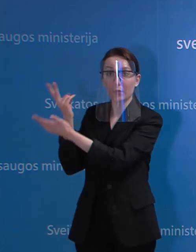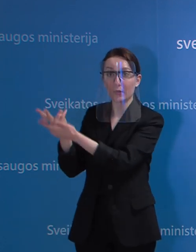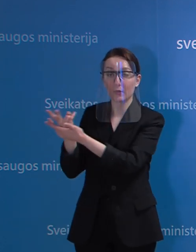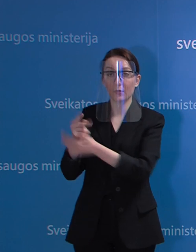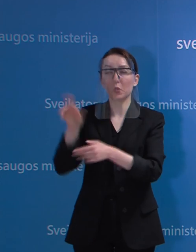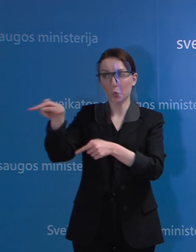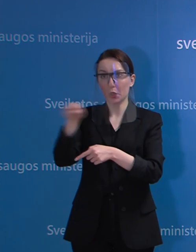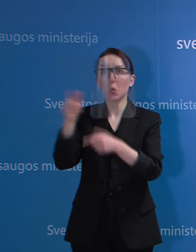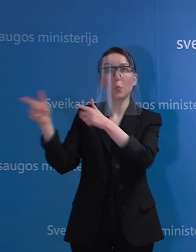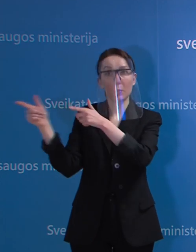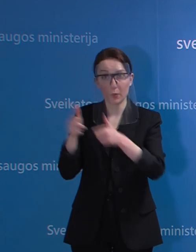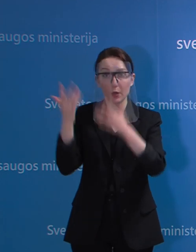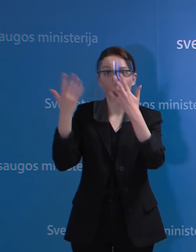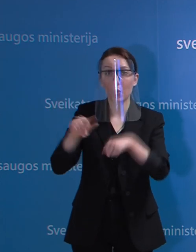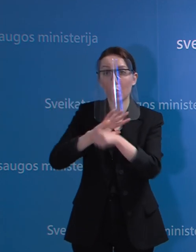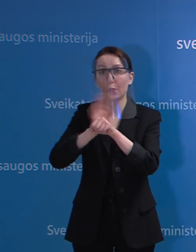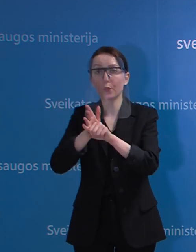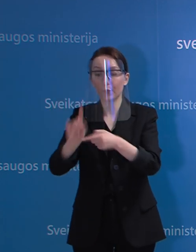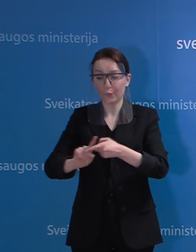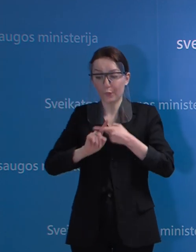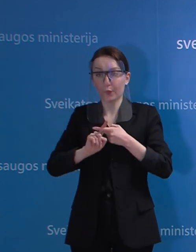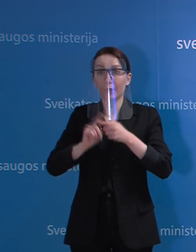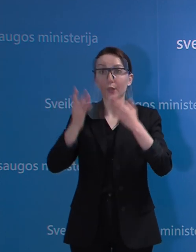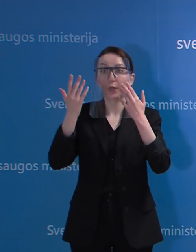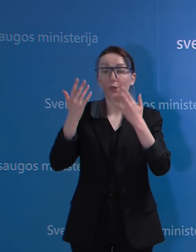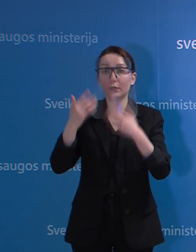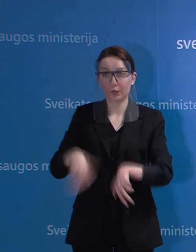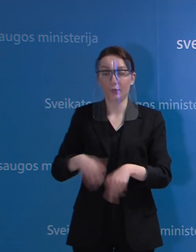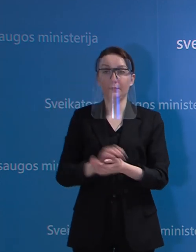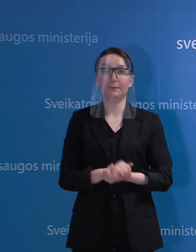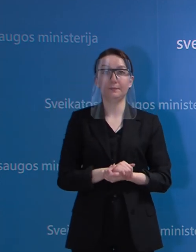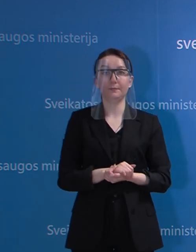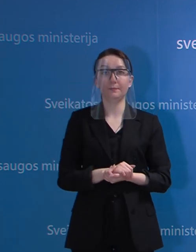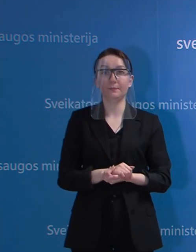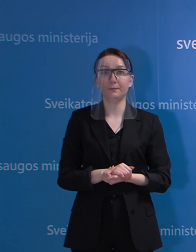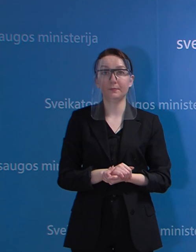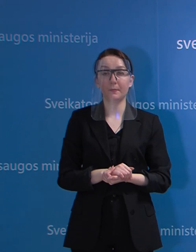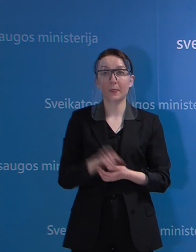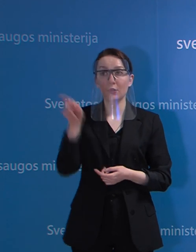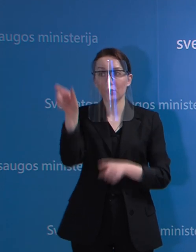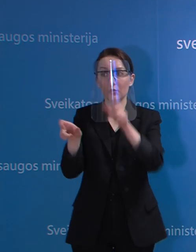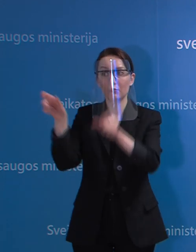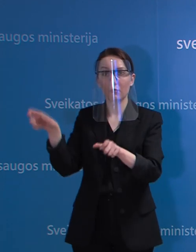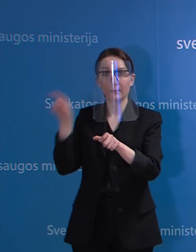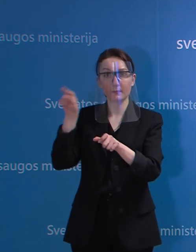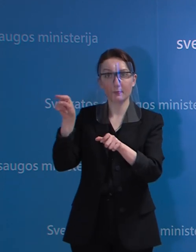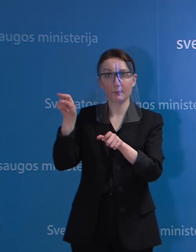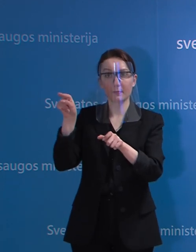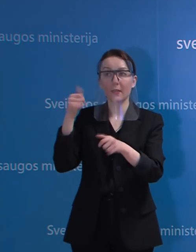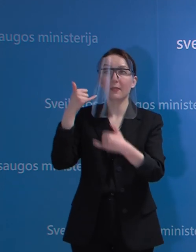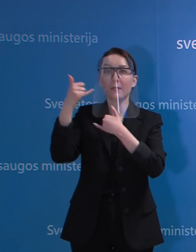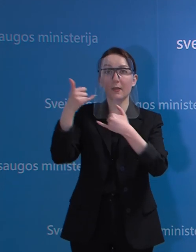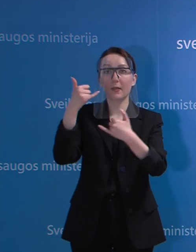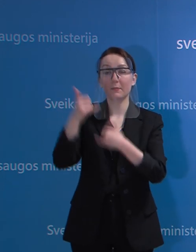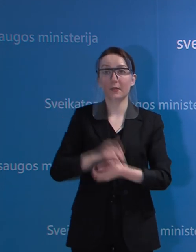yra pasirengusios priimti ir koronaviruso infekciją užsikrėtusius asmenys. Ir ši asmenys turėtų skambinti